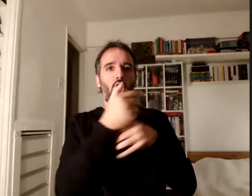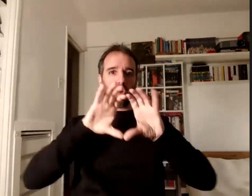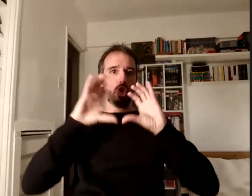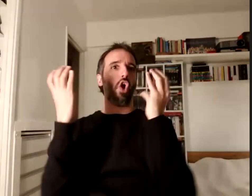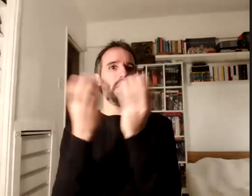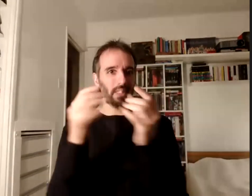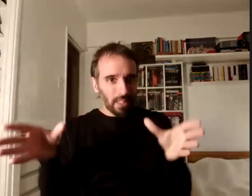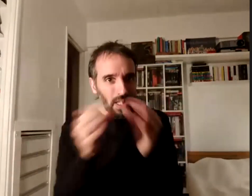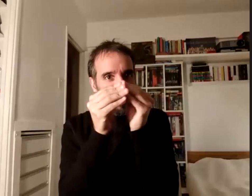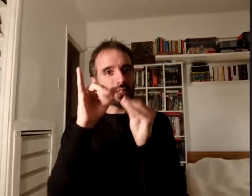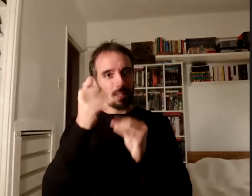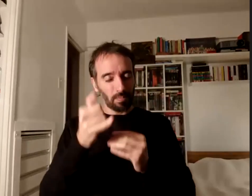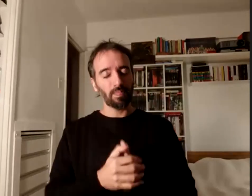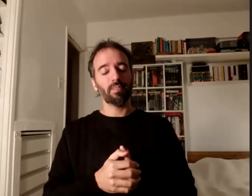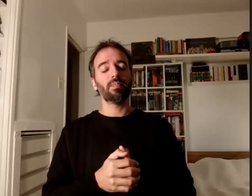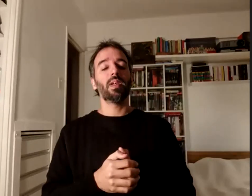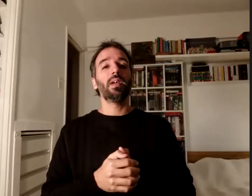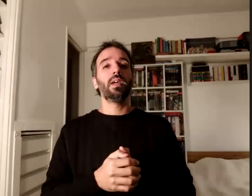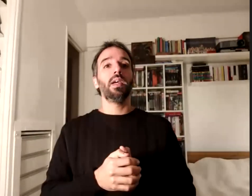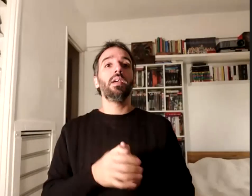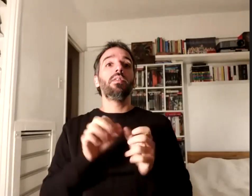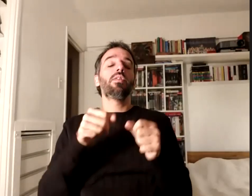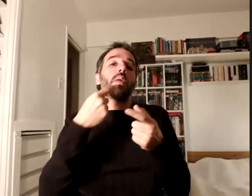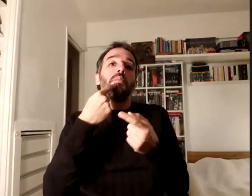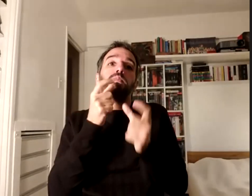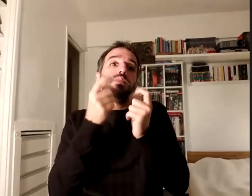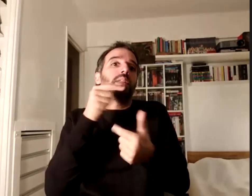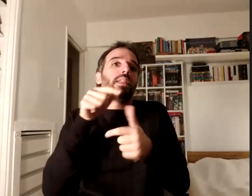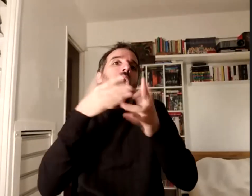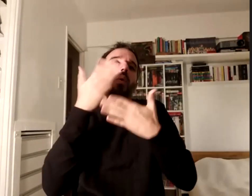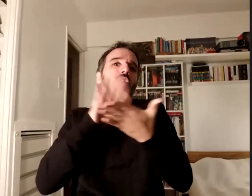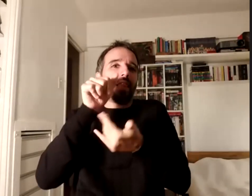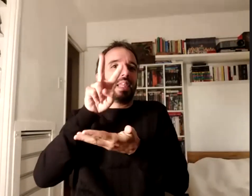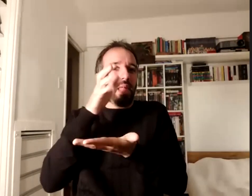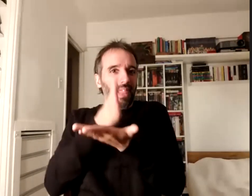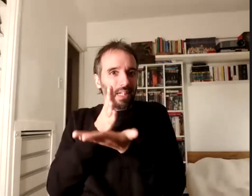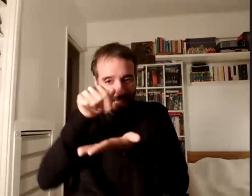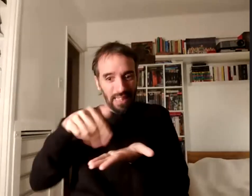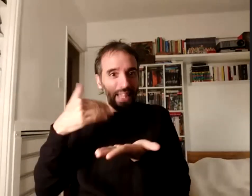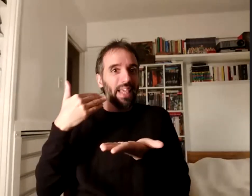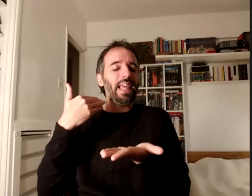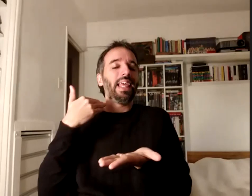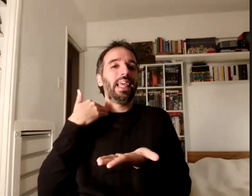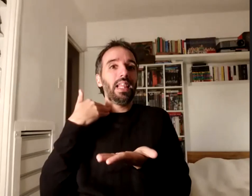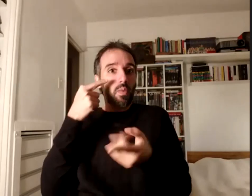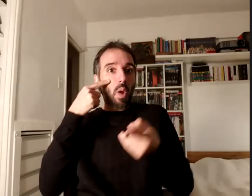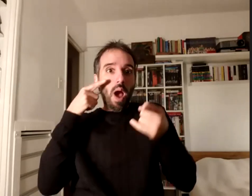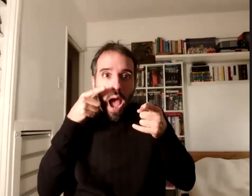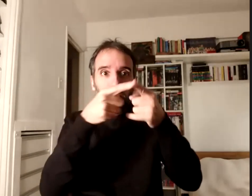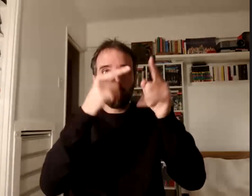en términos de derechos, como este libro finalmente apunta, ¿no? Este libro es un libro sobre